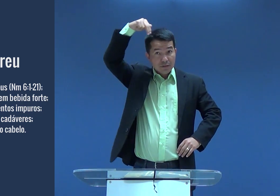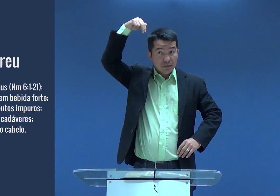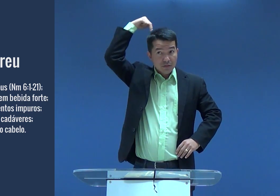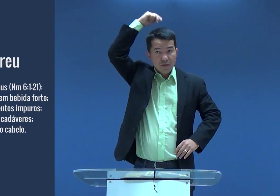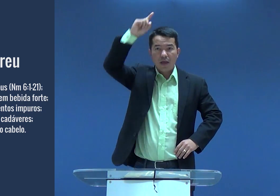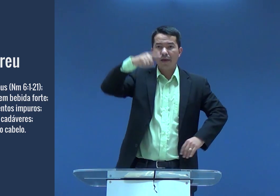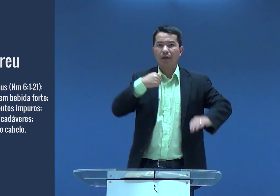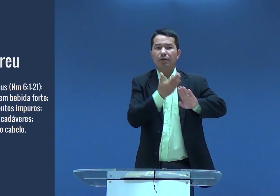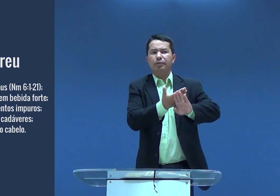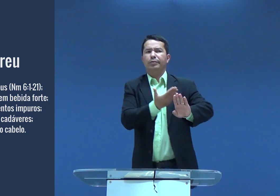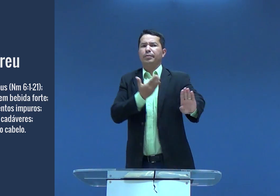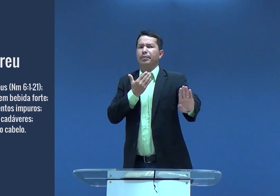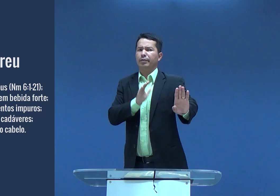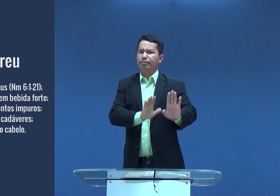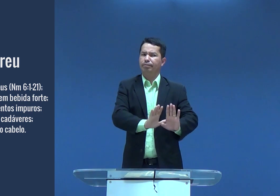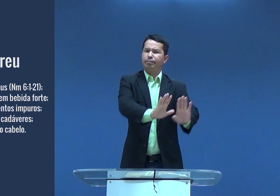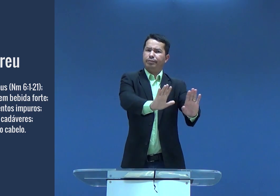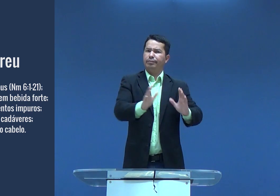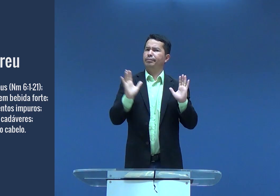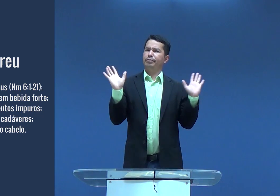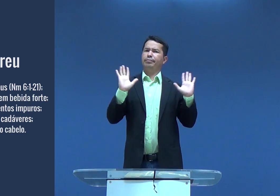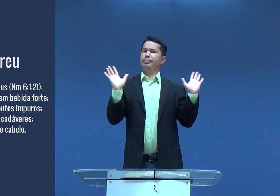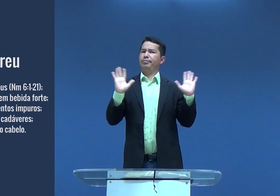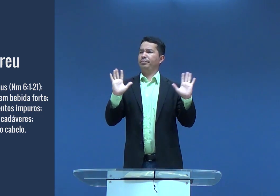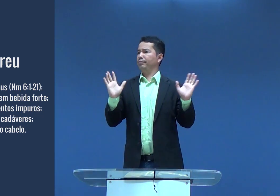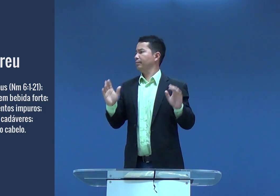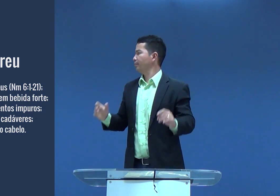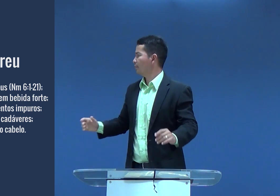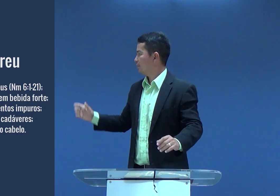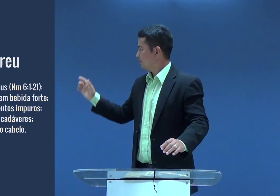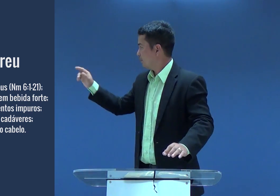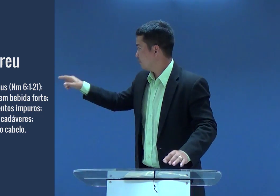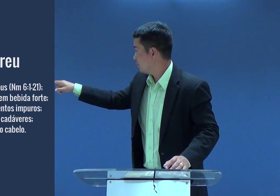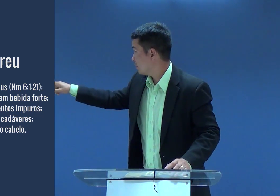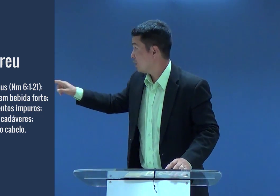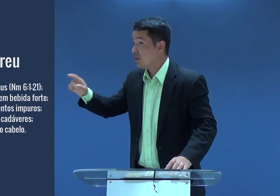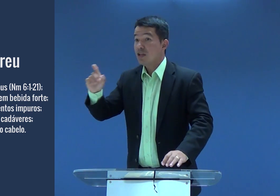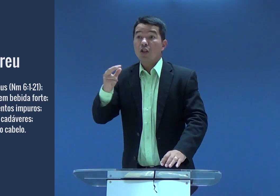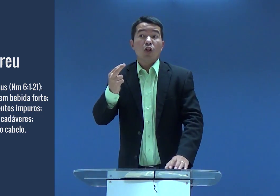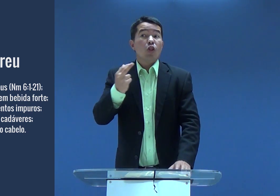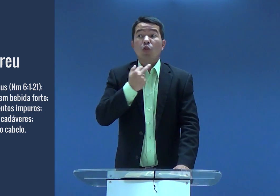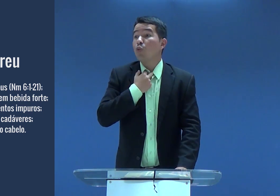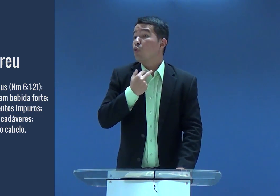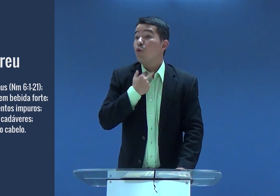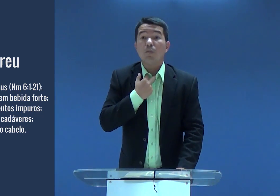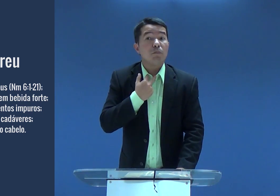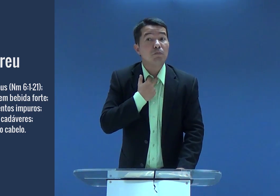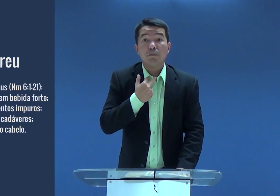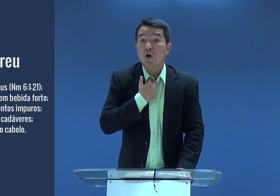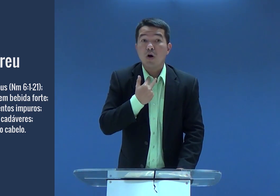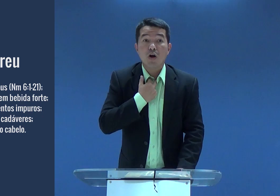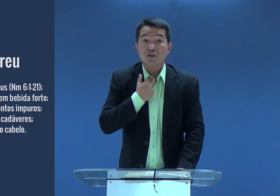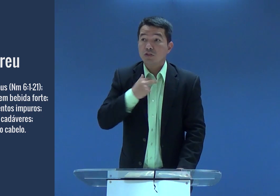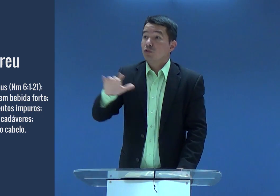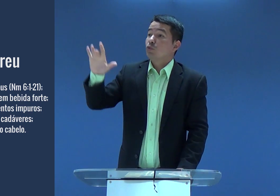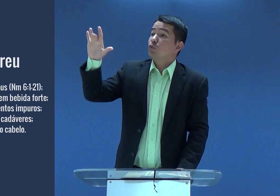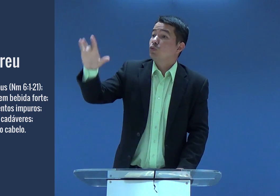consagrada, pura, santa, que não podia se misturar com essas coisas. Não poderia experimentá-las. O